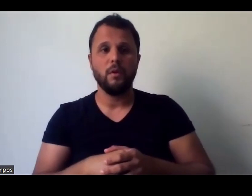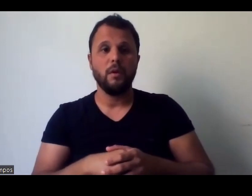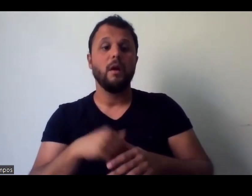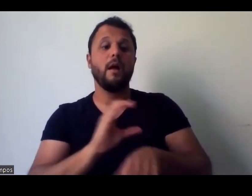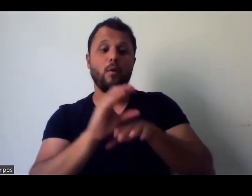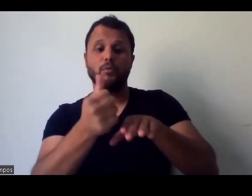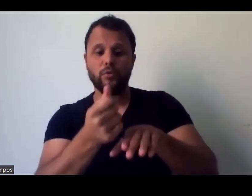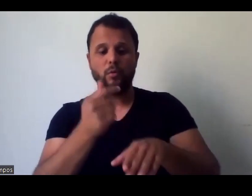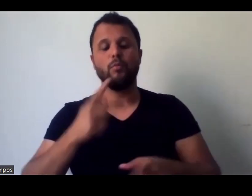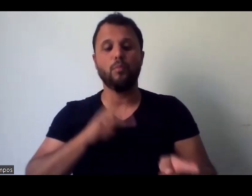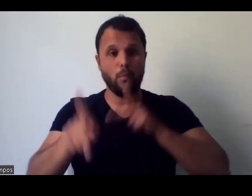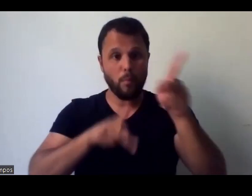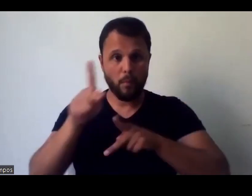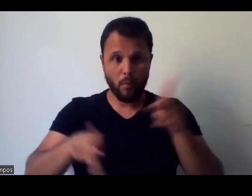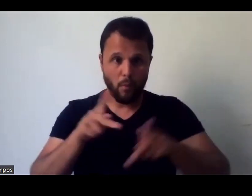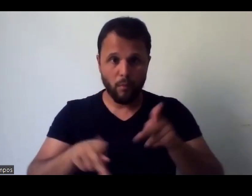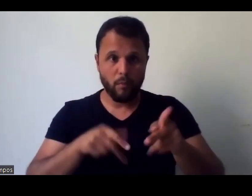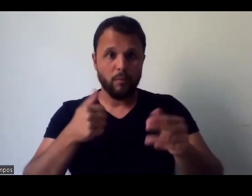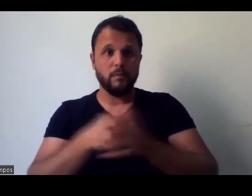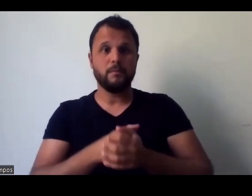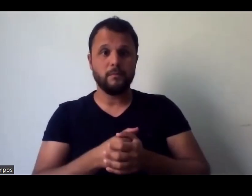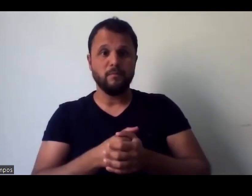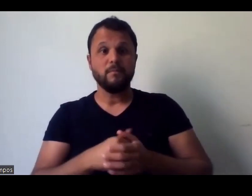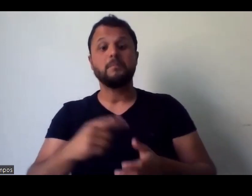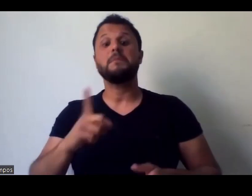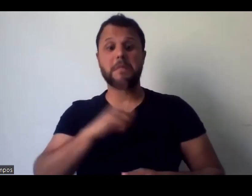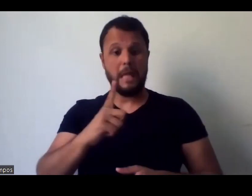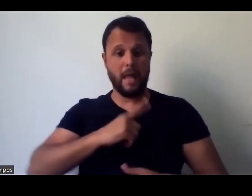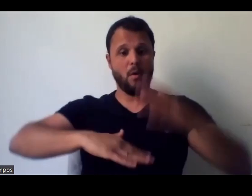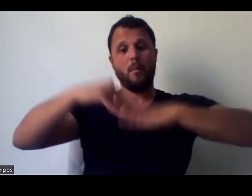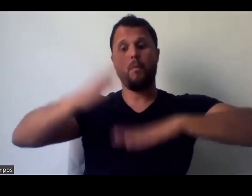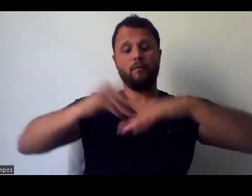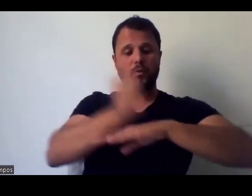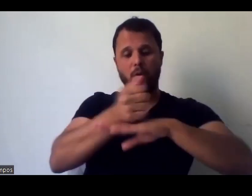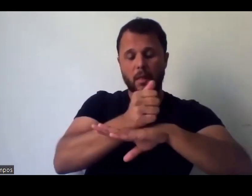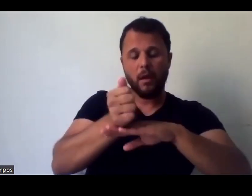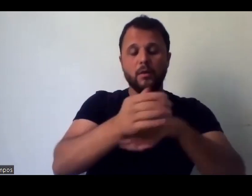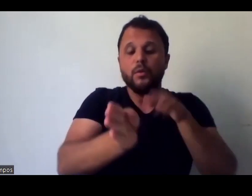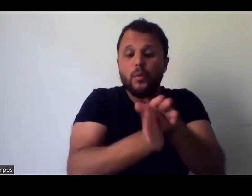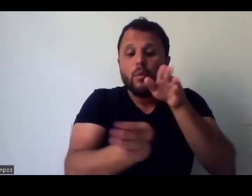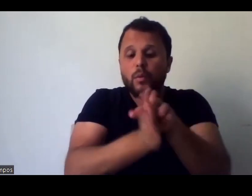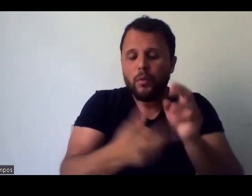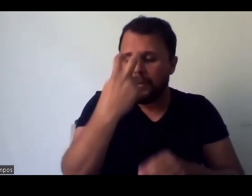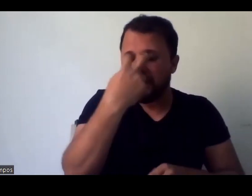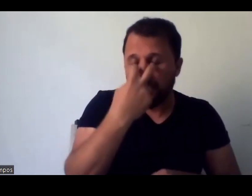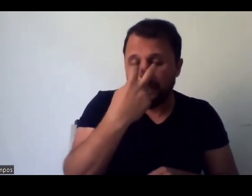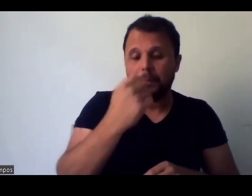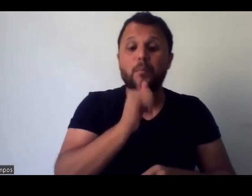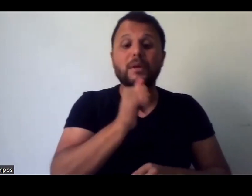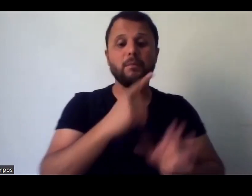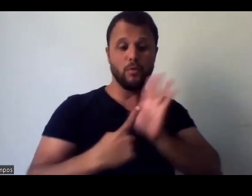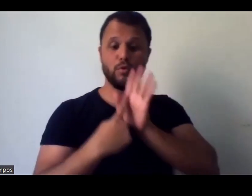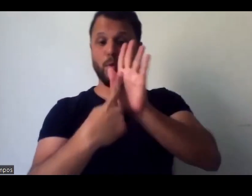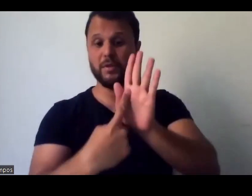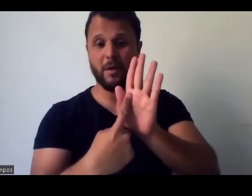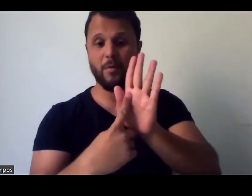audiodescrição, os consultores com deficiência visual, todo mundo envolvido, né, e aí acaba a exposição, não fica